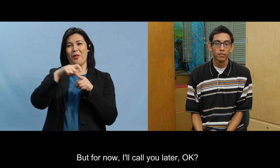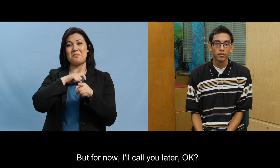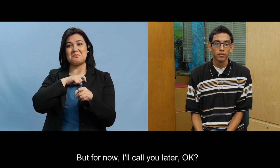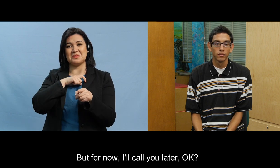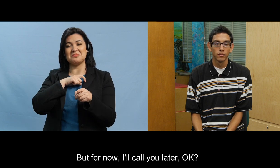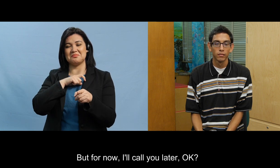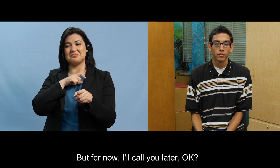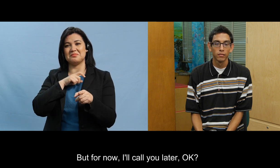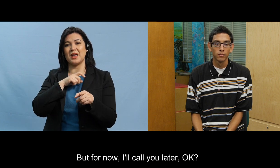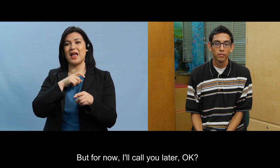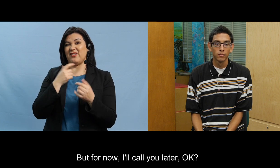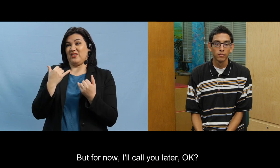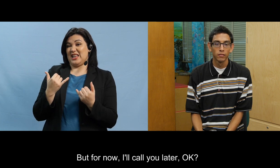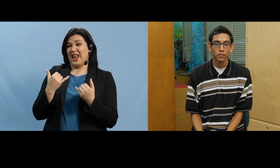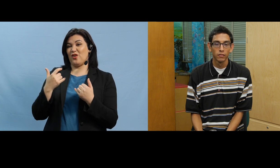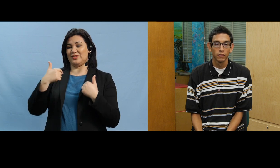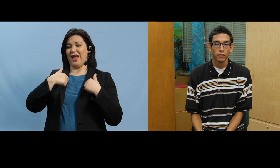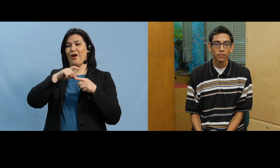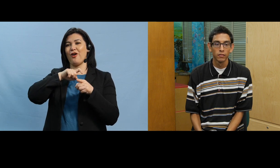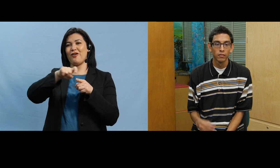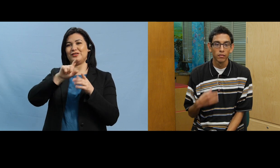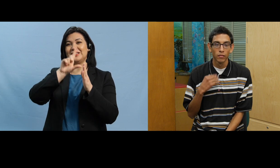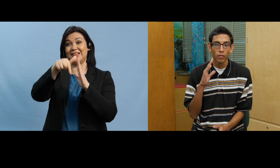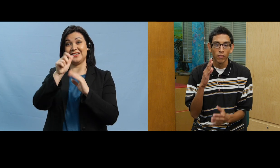por ahorita yo te llamo después ok